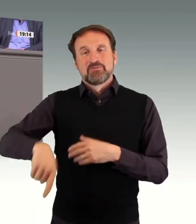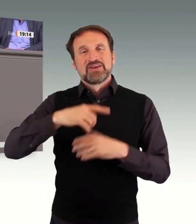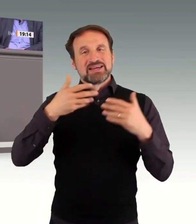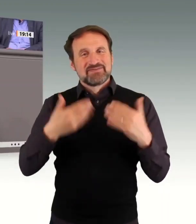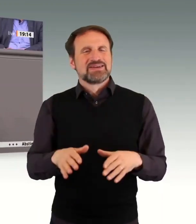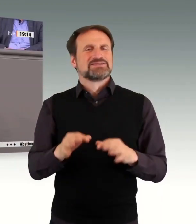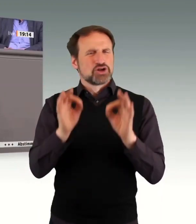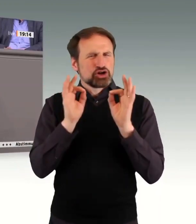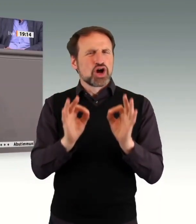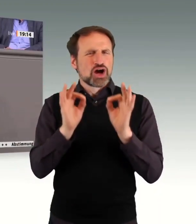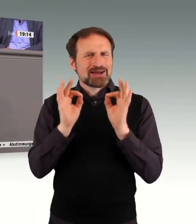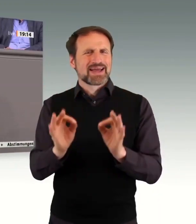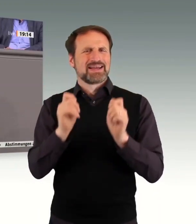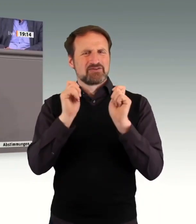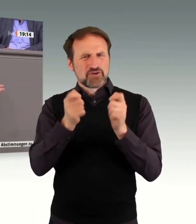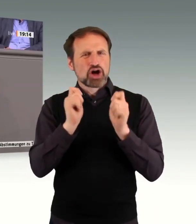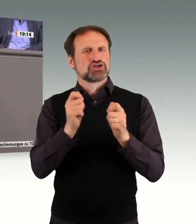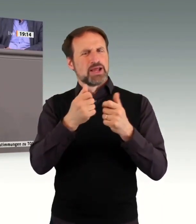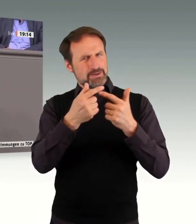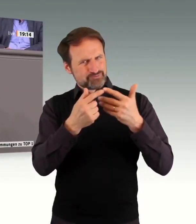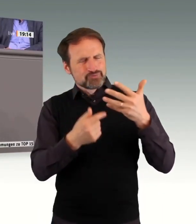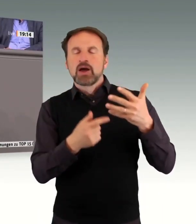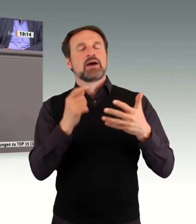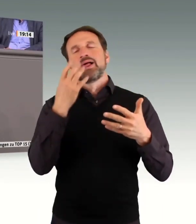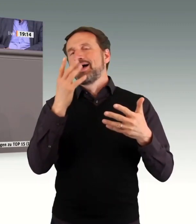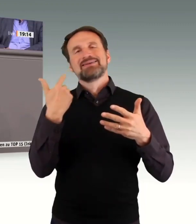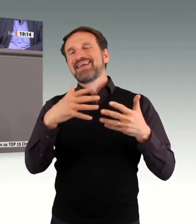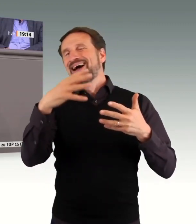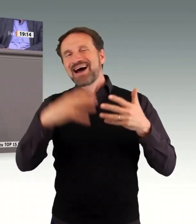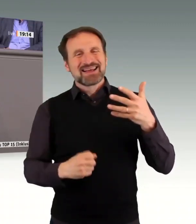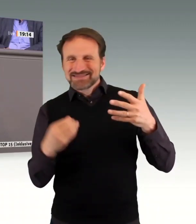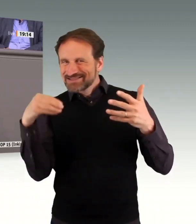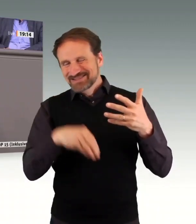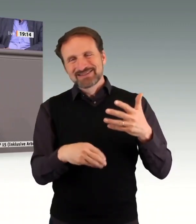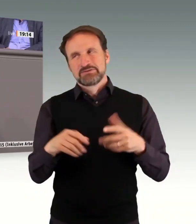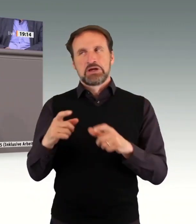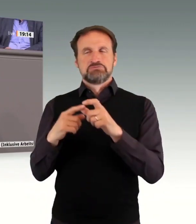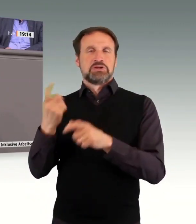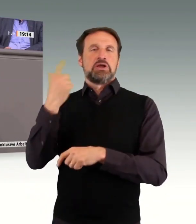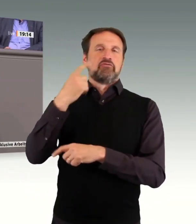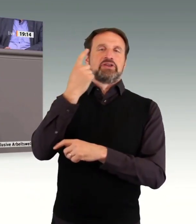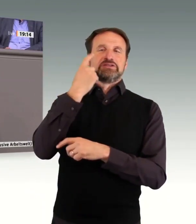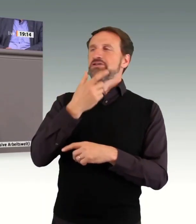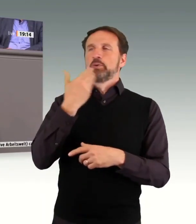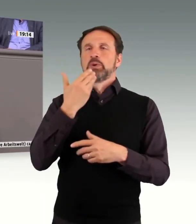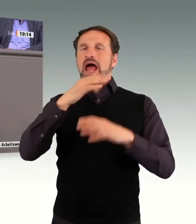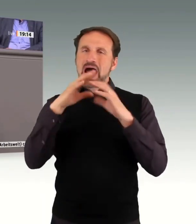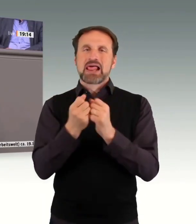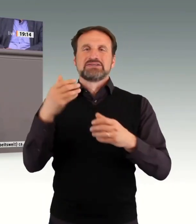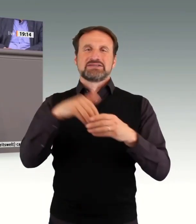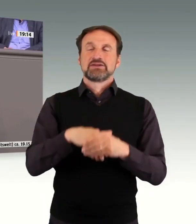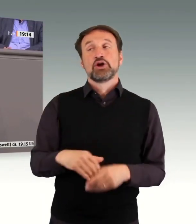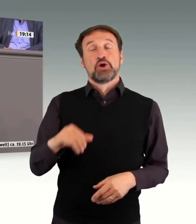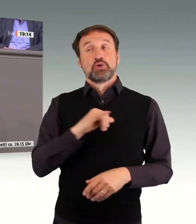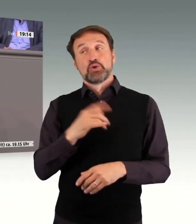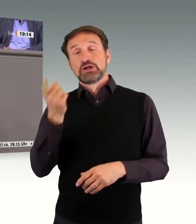es ist nicht alles drin. Das wird ja auch von der SPD kritisiert. Wir hätten nicht alles drin. Die Grünen haben gesagt, er wäre zwar nicht perfekt, aber gut.